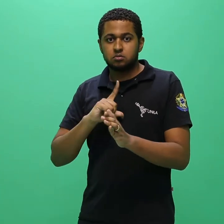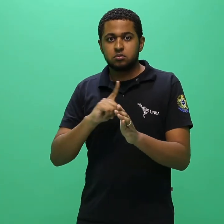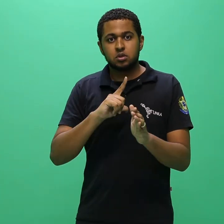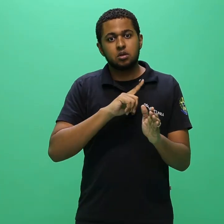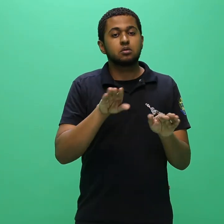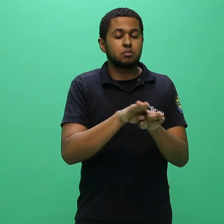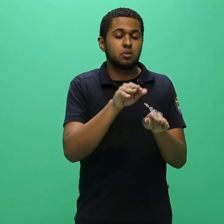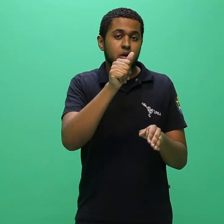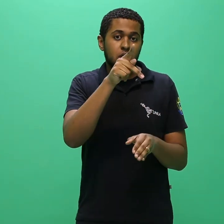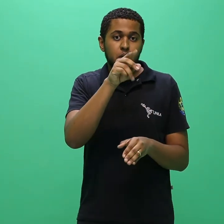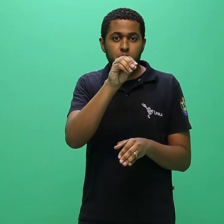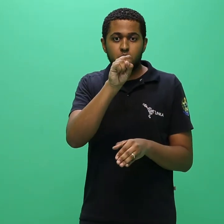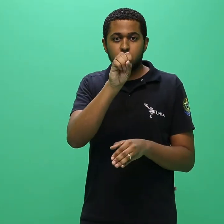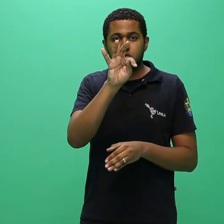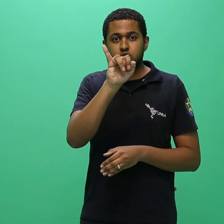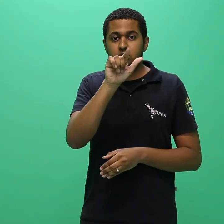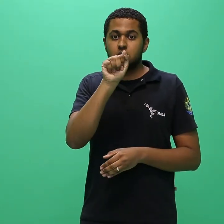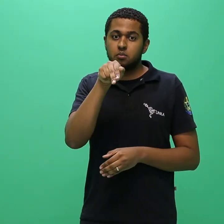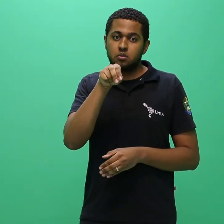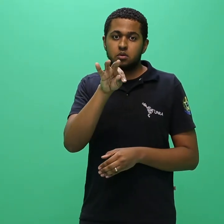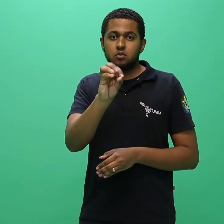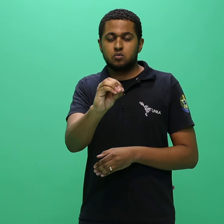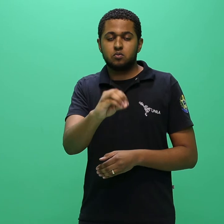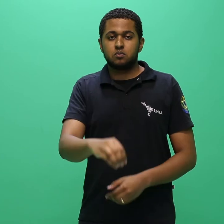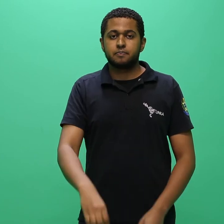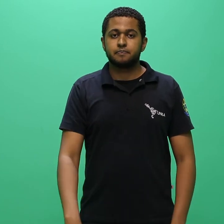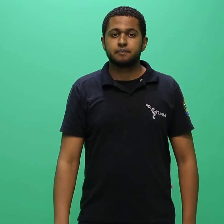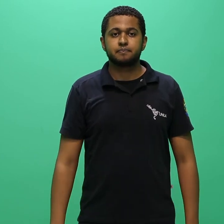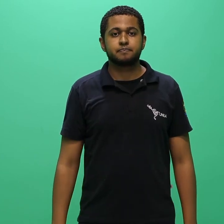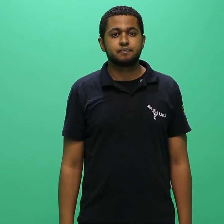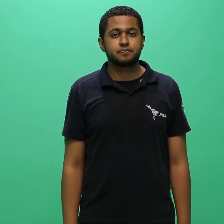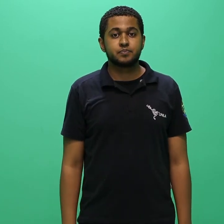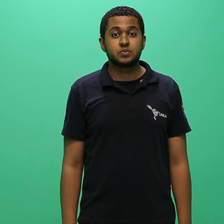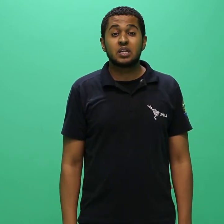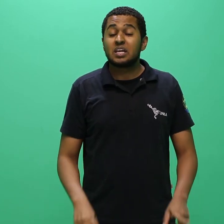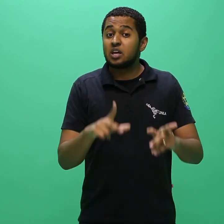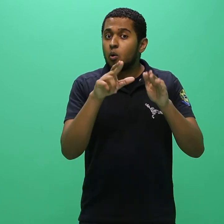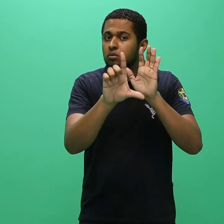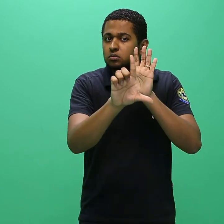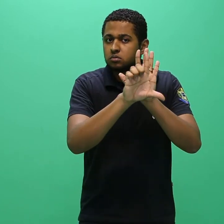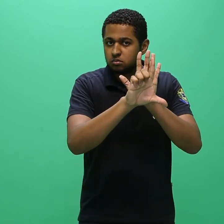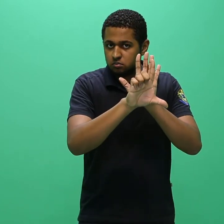e orientações a serem publicadas no editais de resultados.